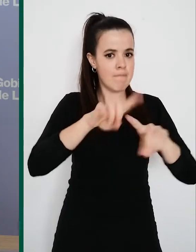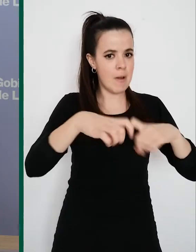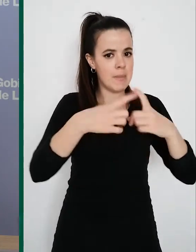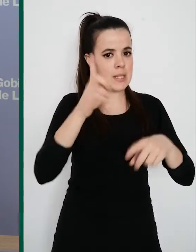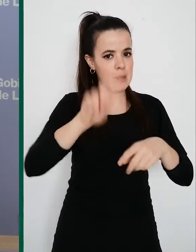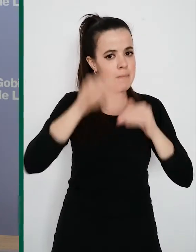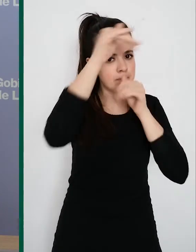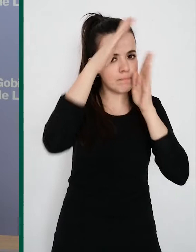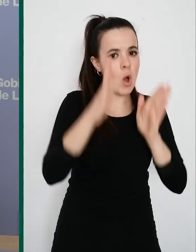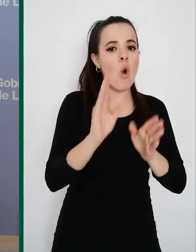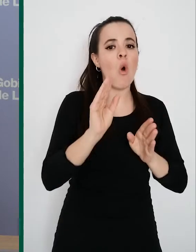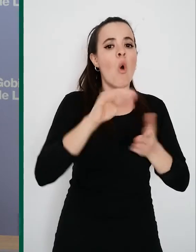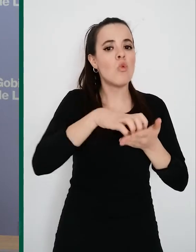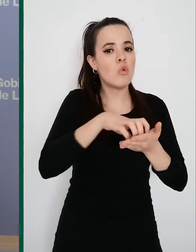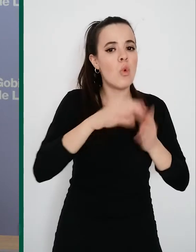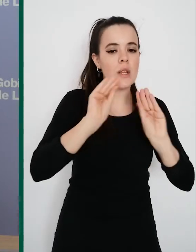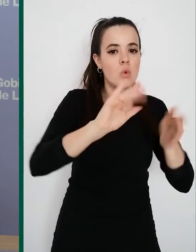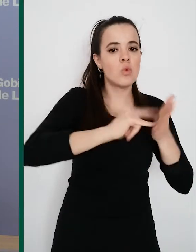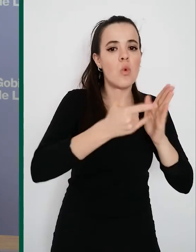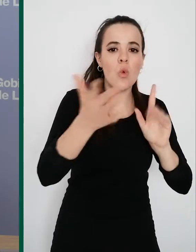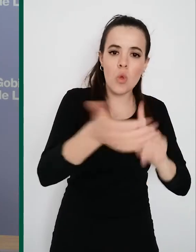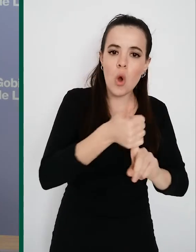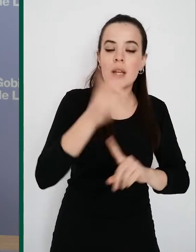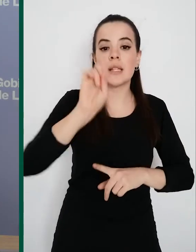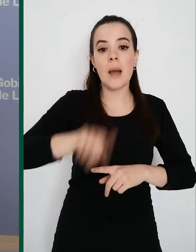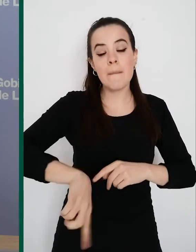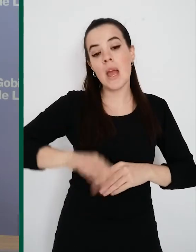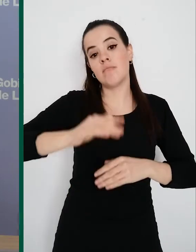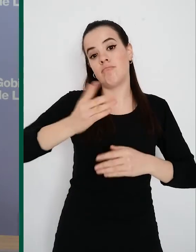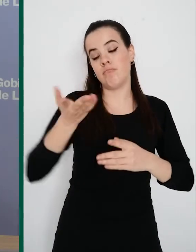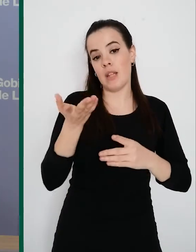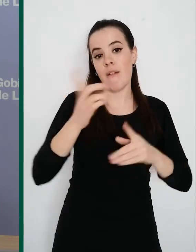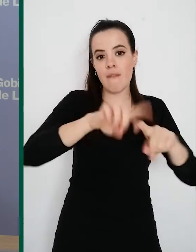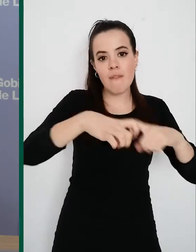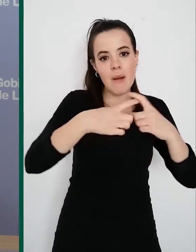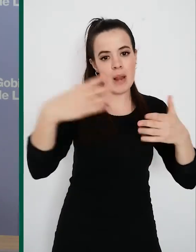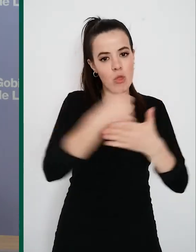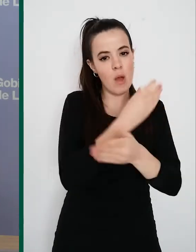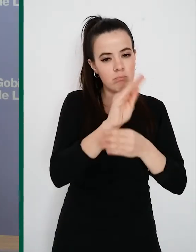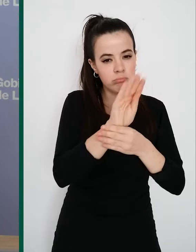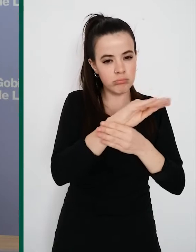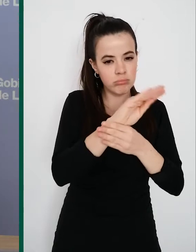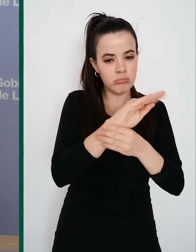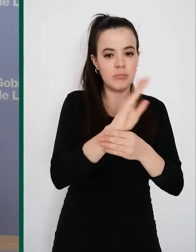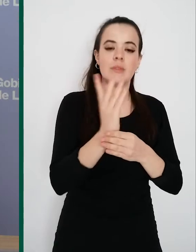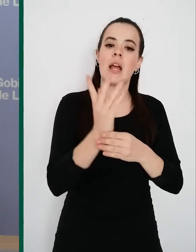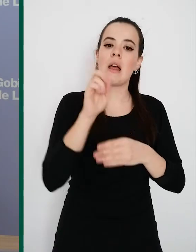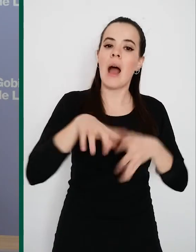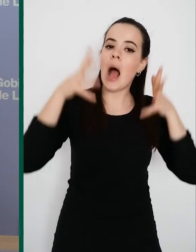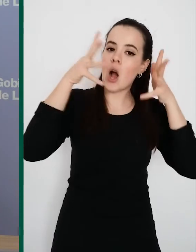dudas y valorando la evolución del estado de salud de toda la unidad familiar, con recomendaciones de aislamiento, de limpieza y de